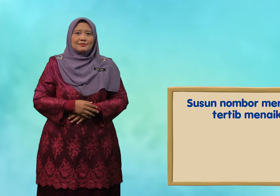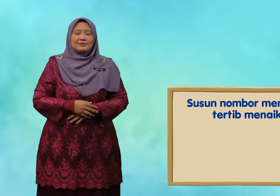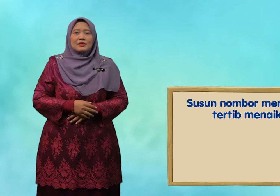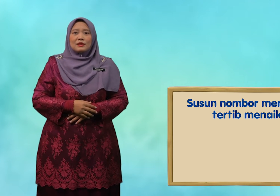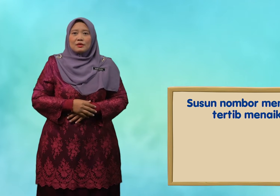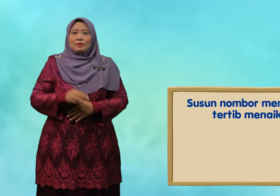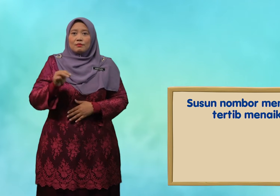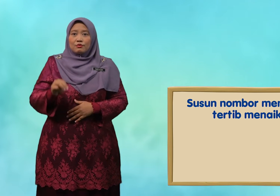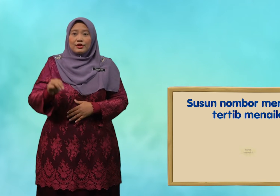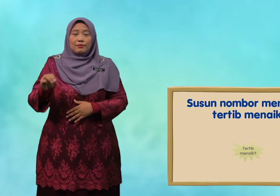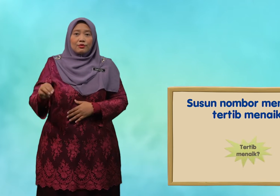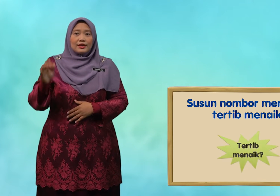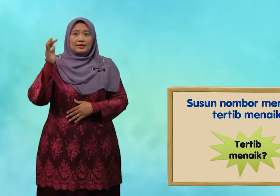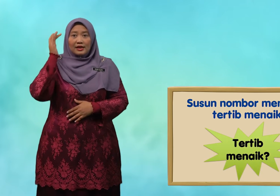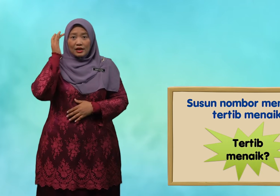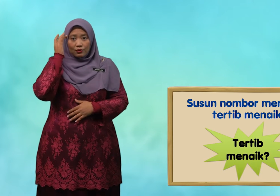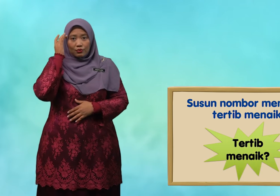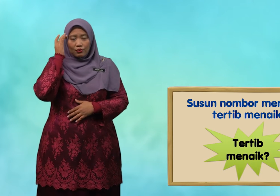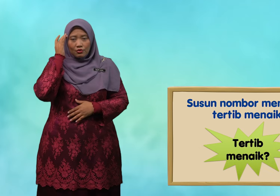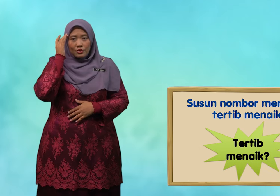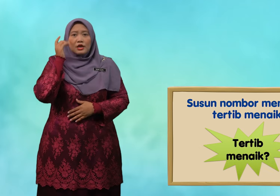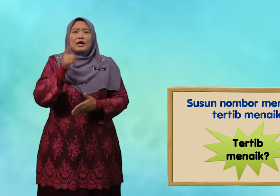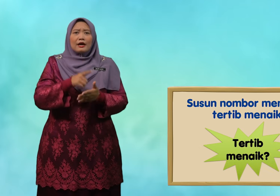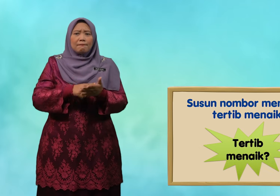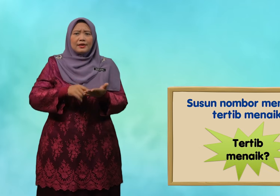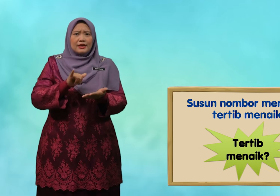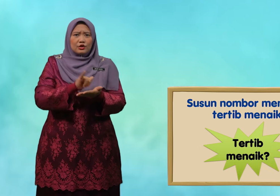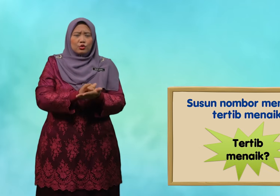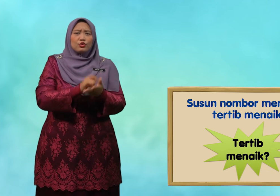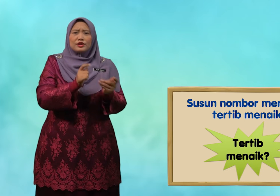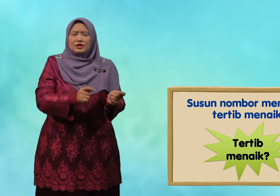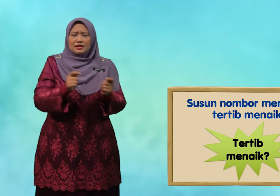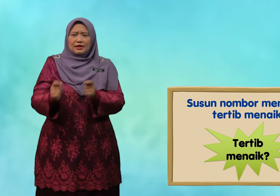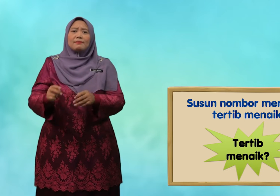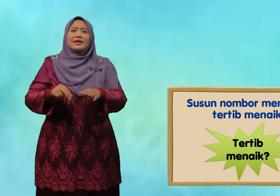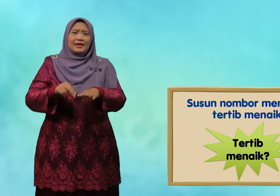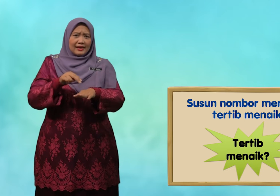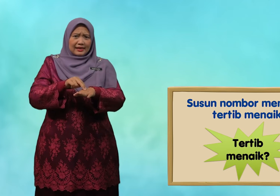Tertib Murid-murid tahu, apa itu tertib menaik?